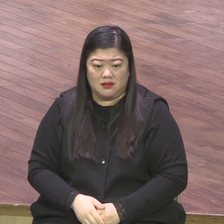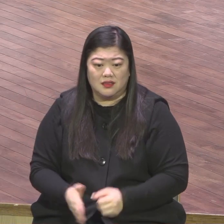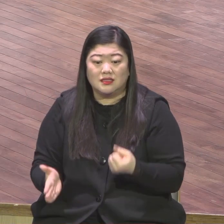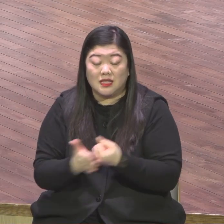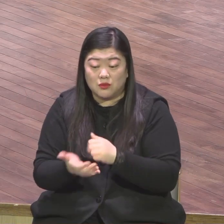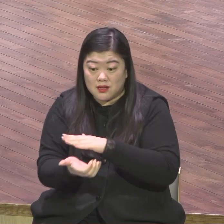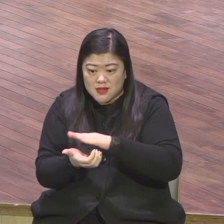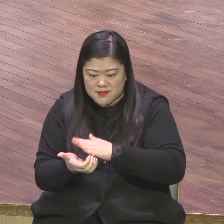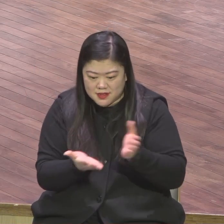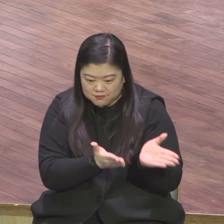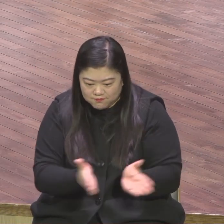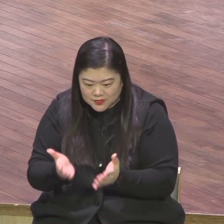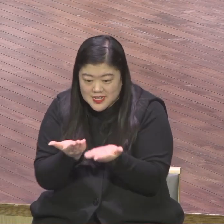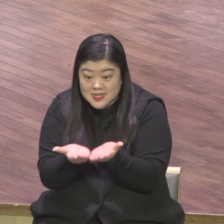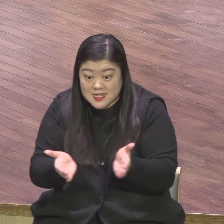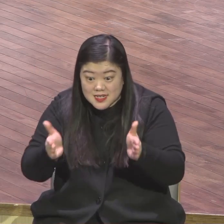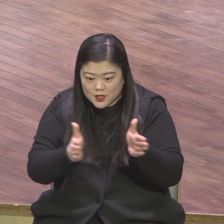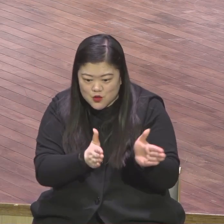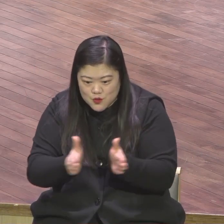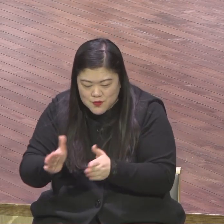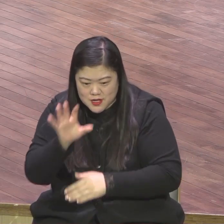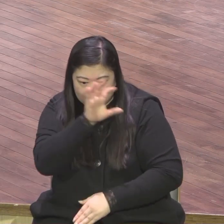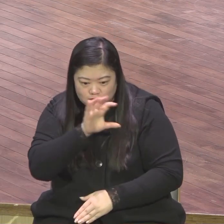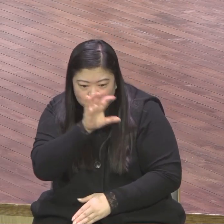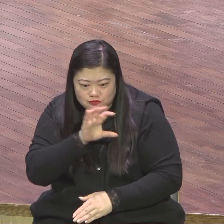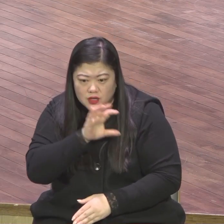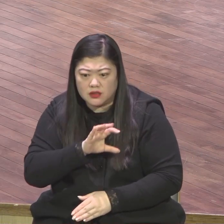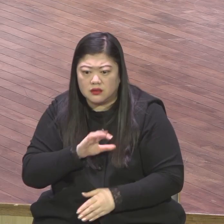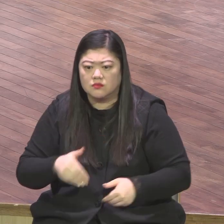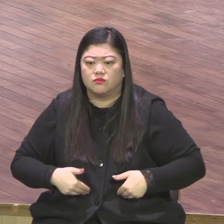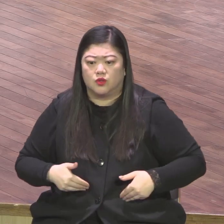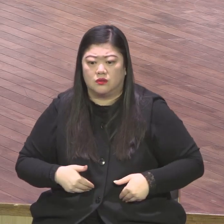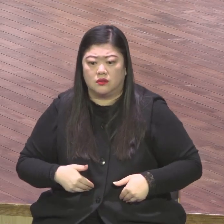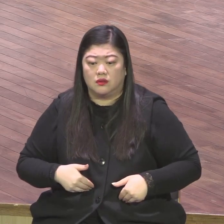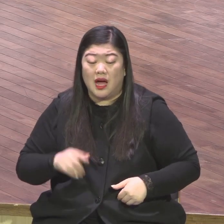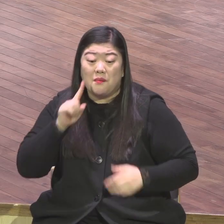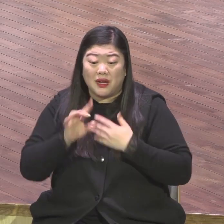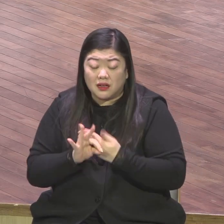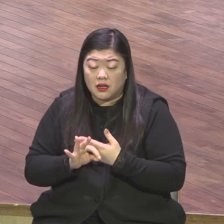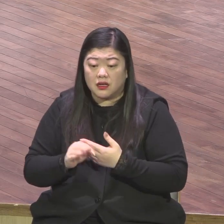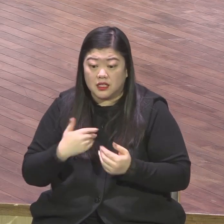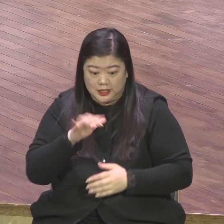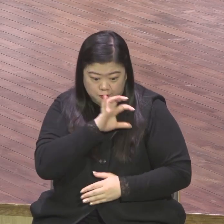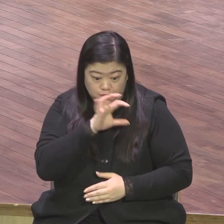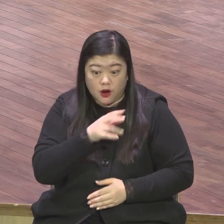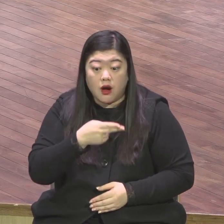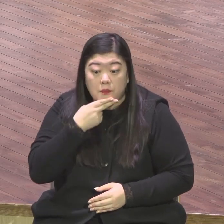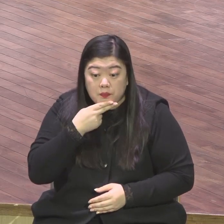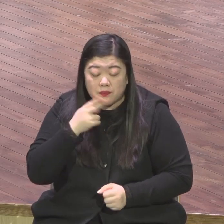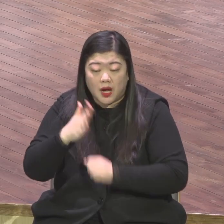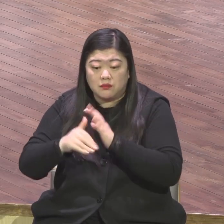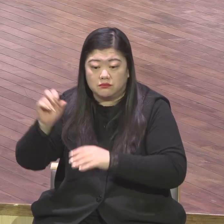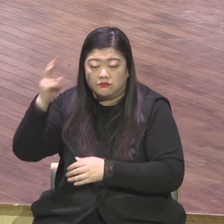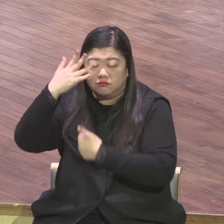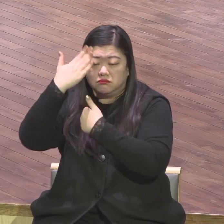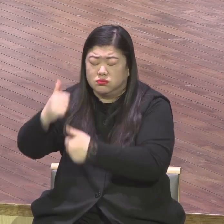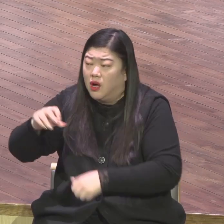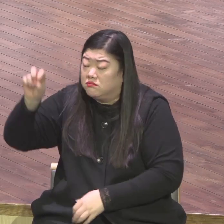언제 어떤 방식으로 여러분 부르실 때에 아메 하나도록 하답하면서 2, 3, 나라 오천조역